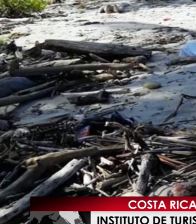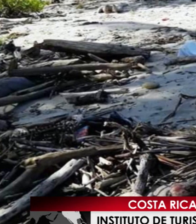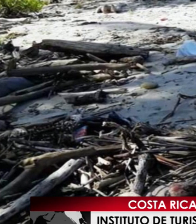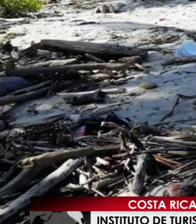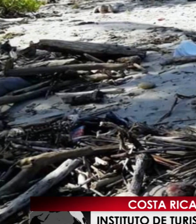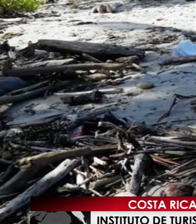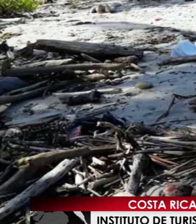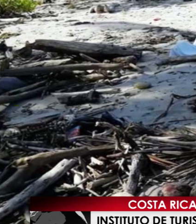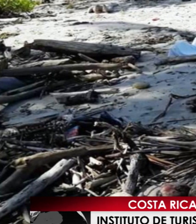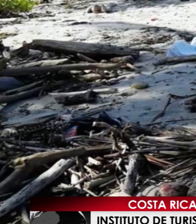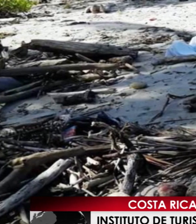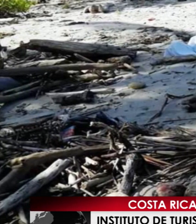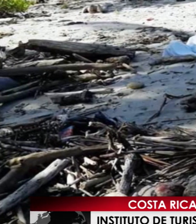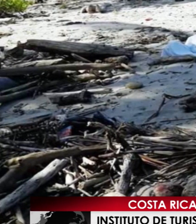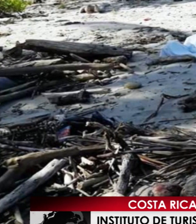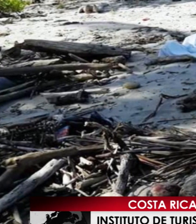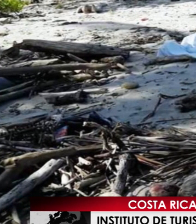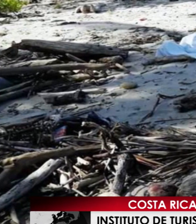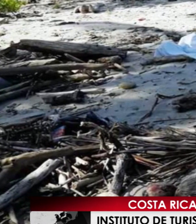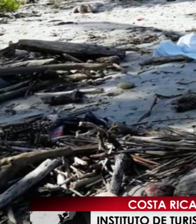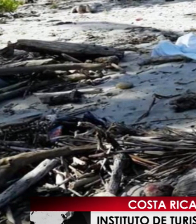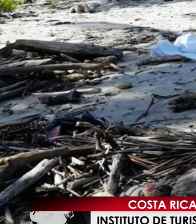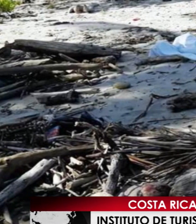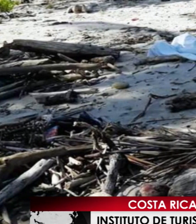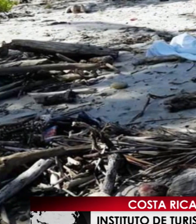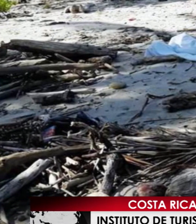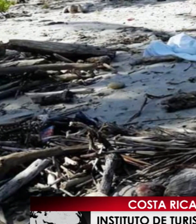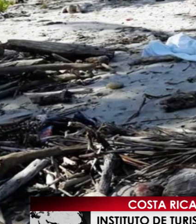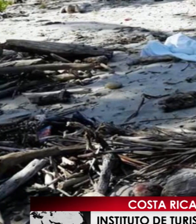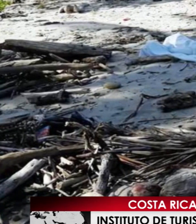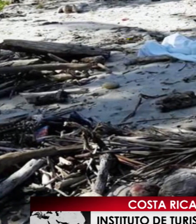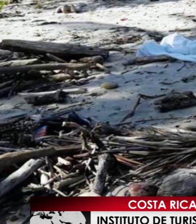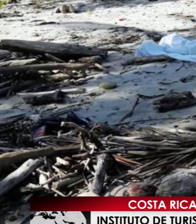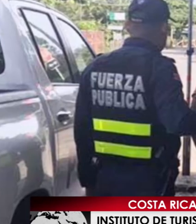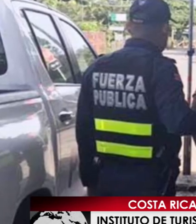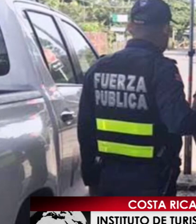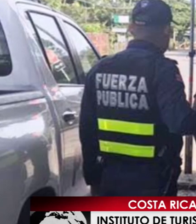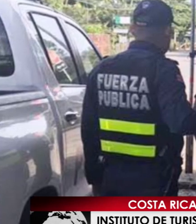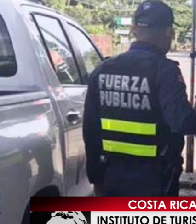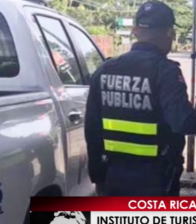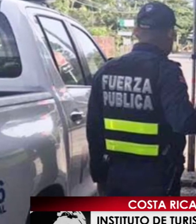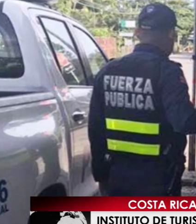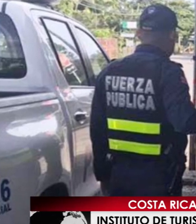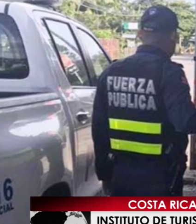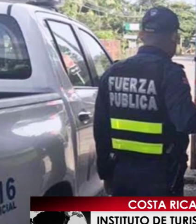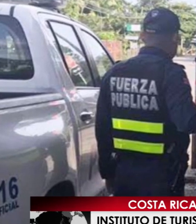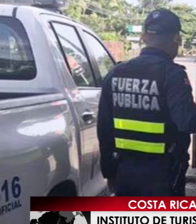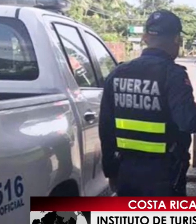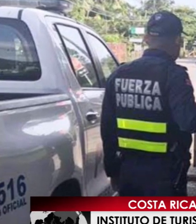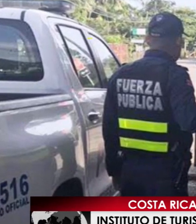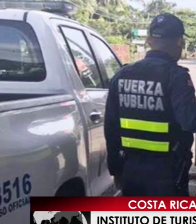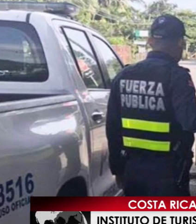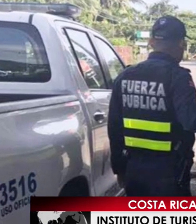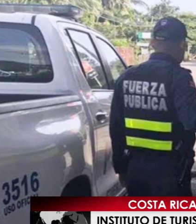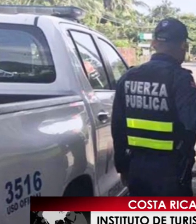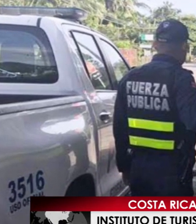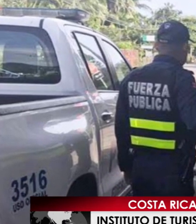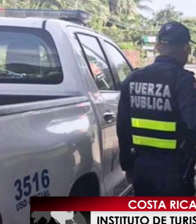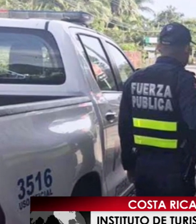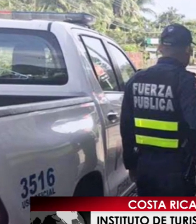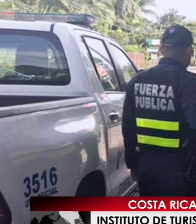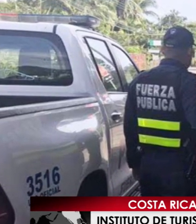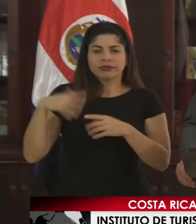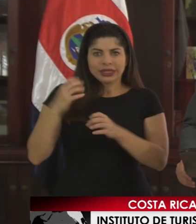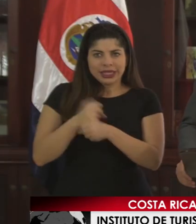la intensidad de los megaoperativos en estas zonas. Quiero aclarar que no vamos a empezar a hacerlos porque ya hemos venido sostenidamente